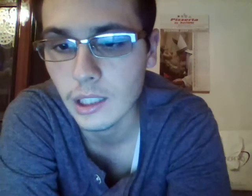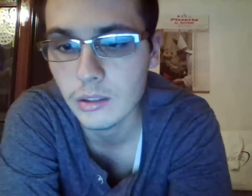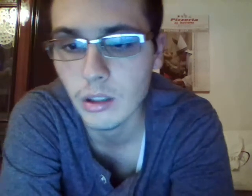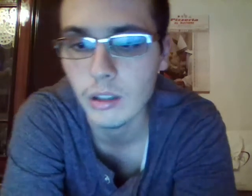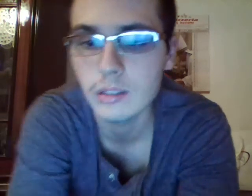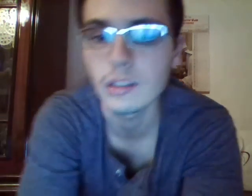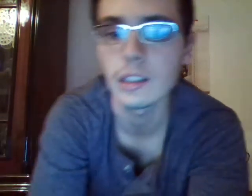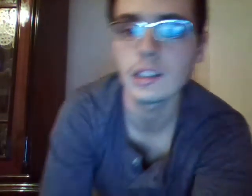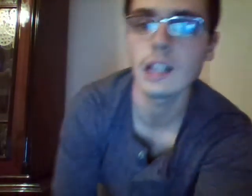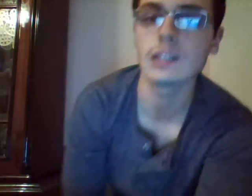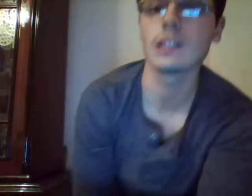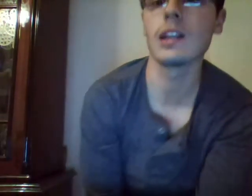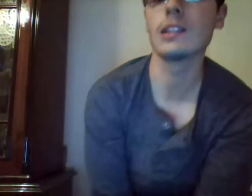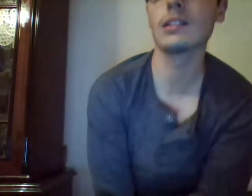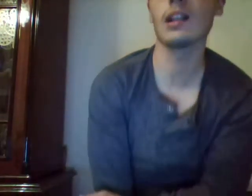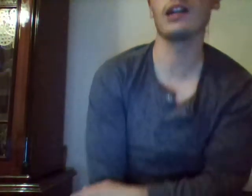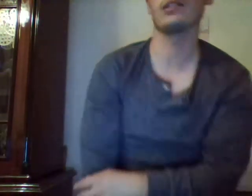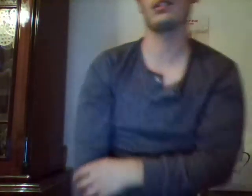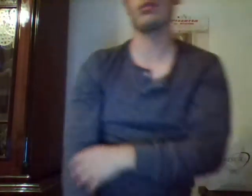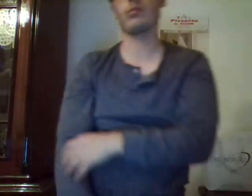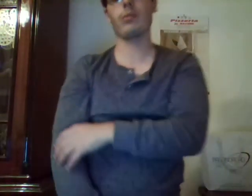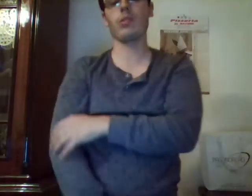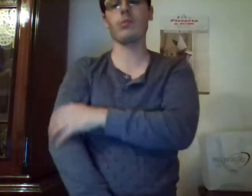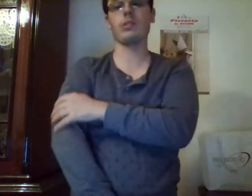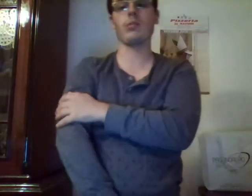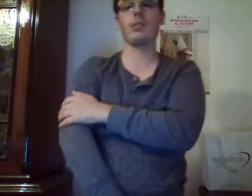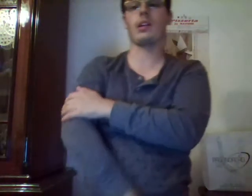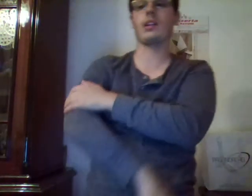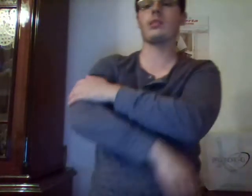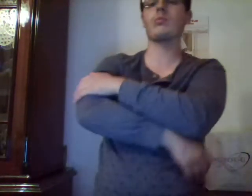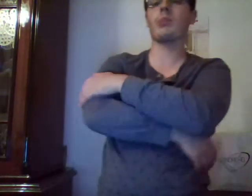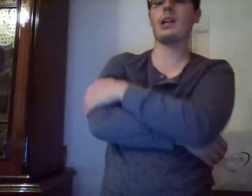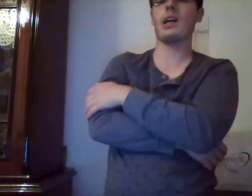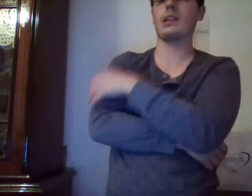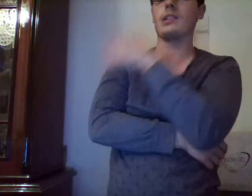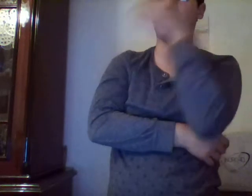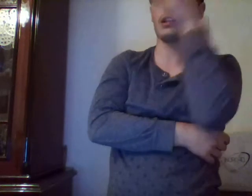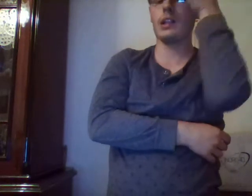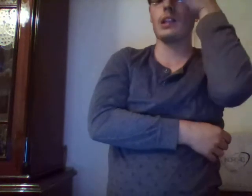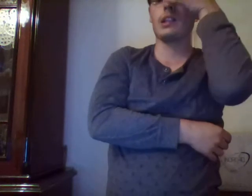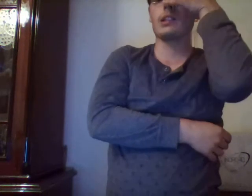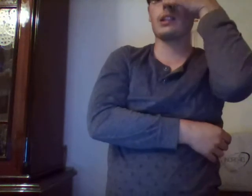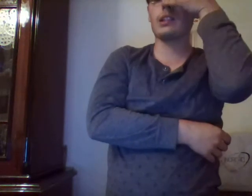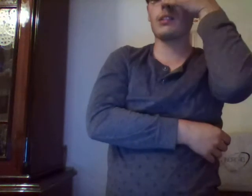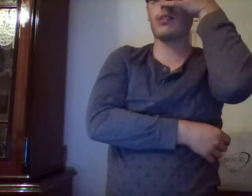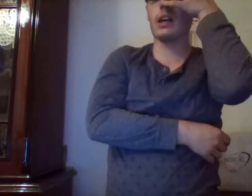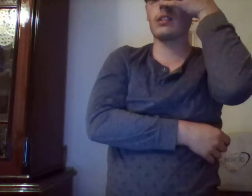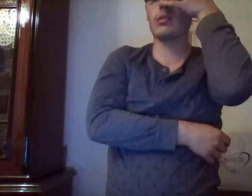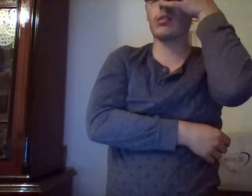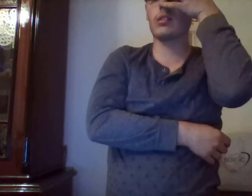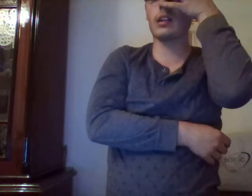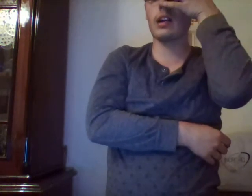tosta in casa dell'islanda non so quando sarà recuperata sta di fatto che